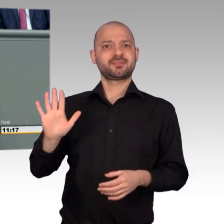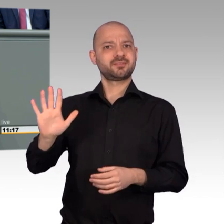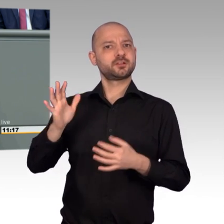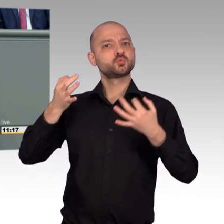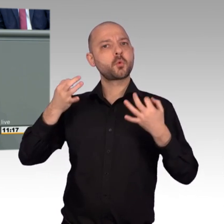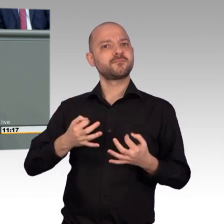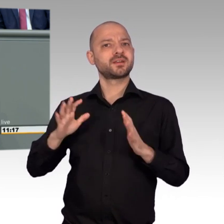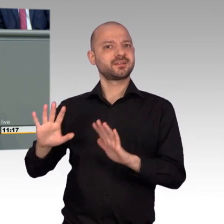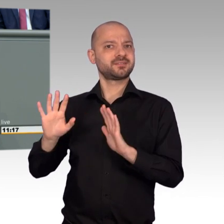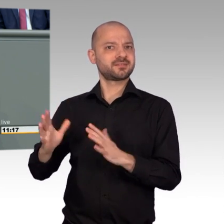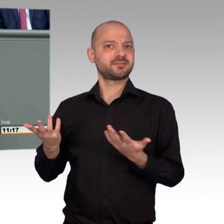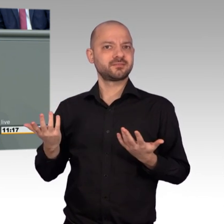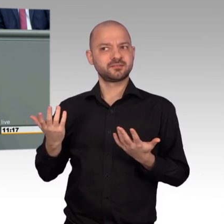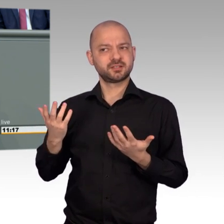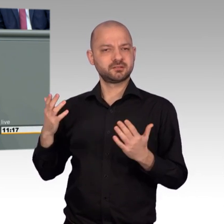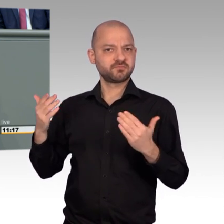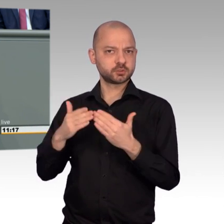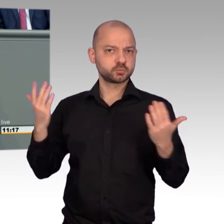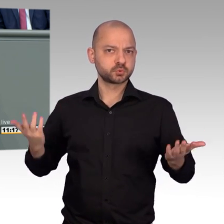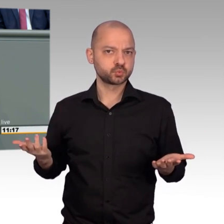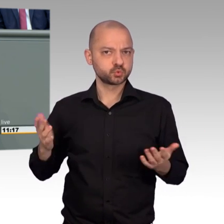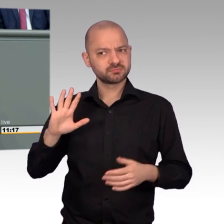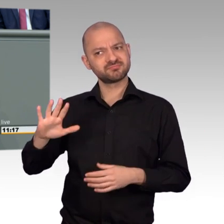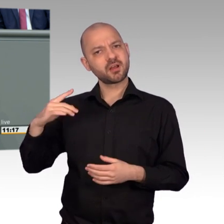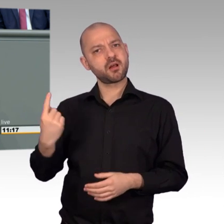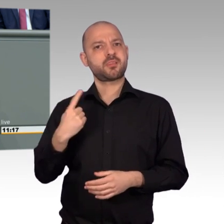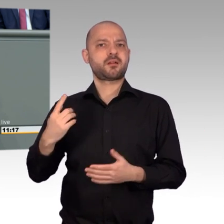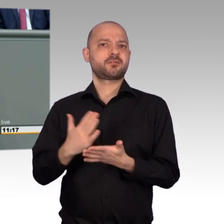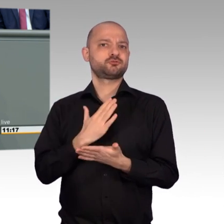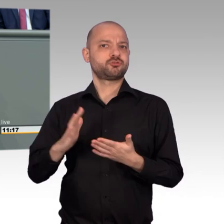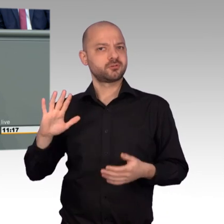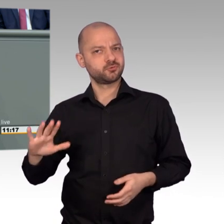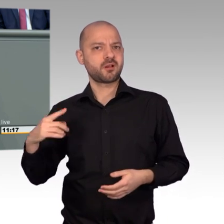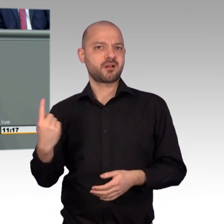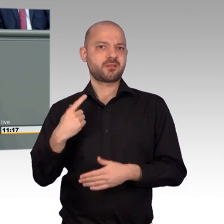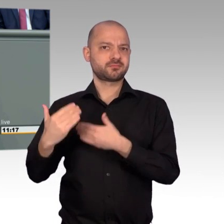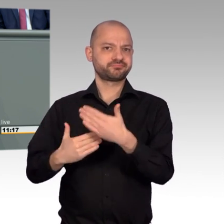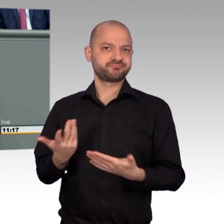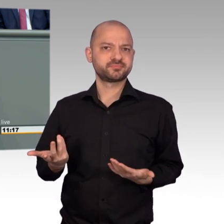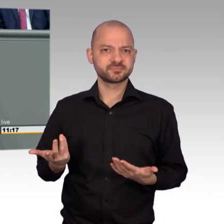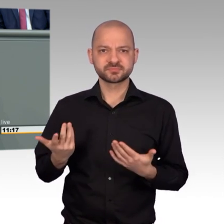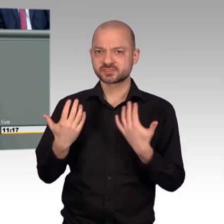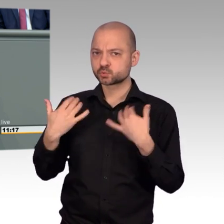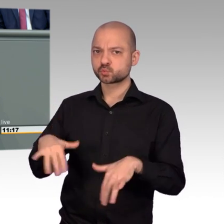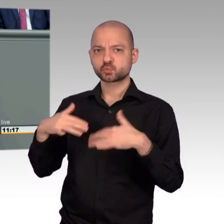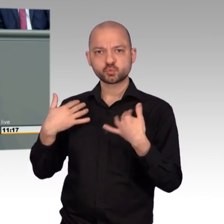Widerspruch gegen die Souveränität, Syriens. Und das ist insbesondere, und das ist natürlich für uns Deutsche von großer